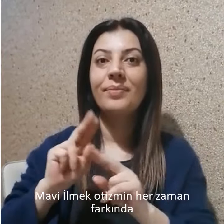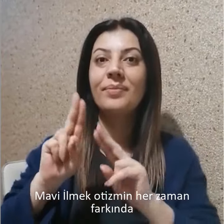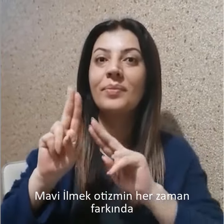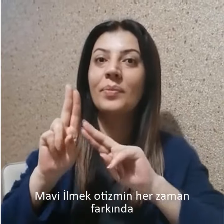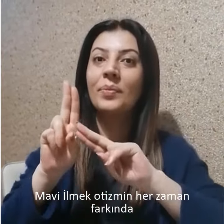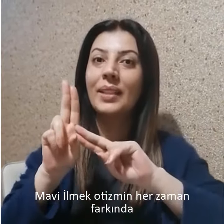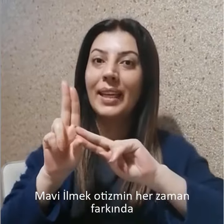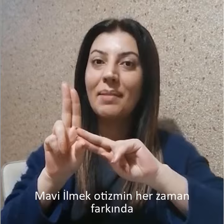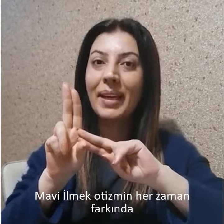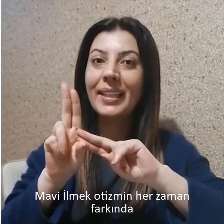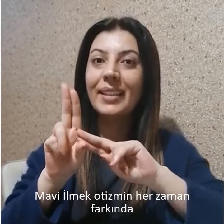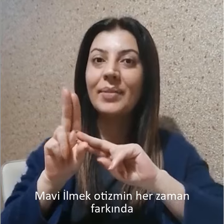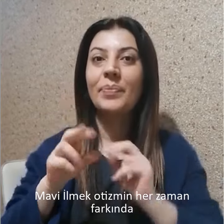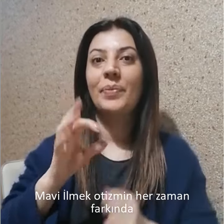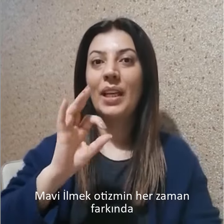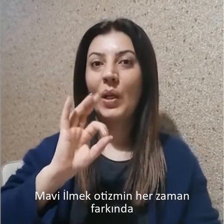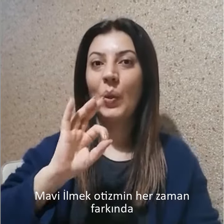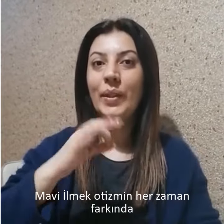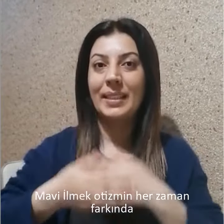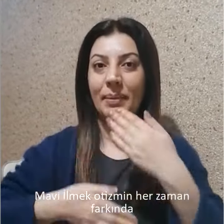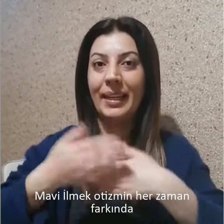İnek. Otizmi.